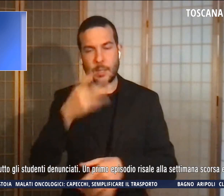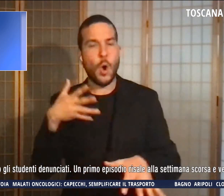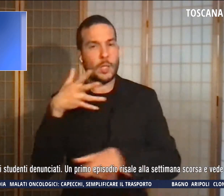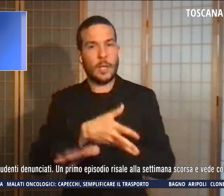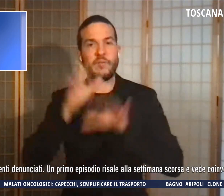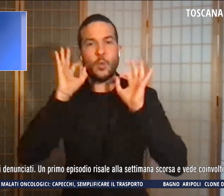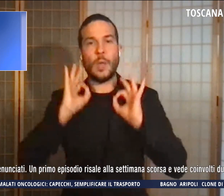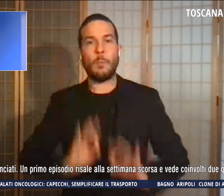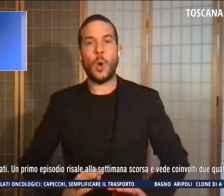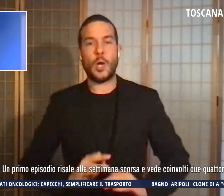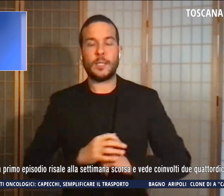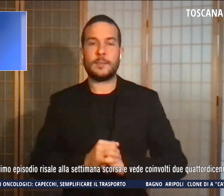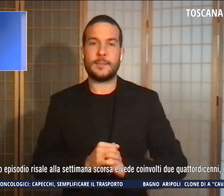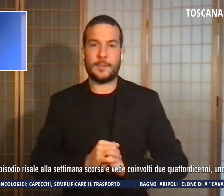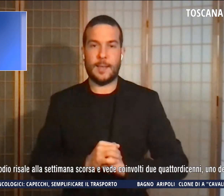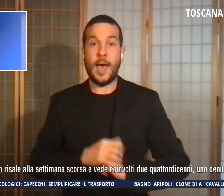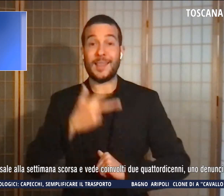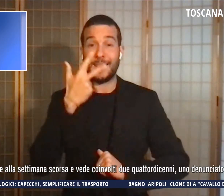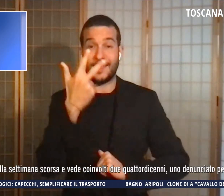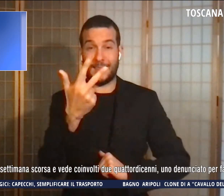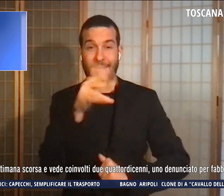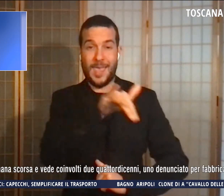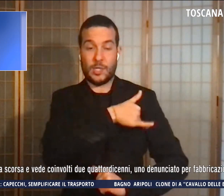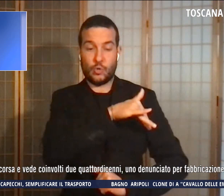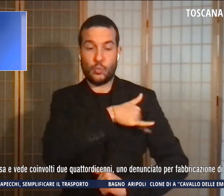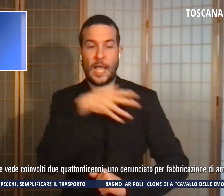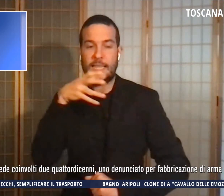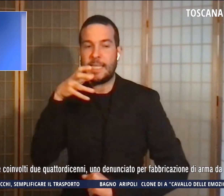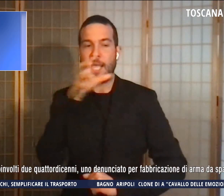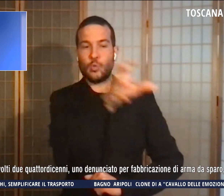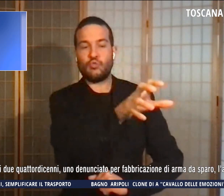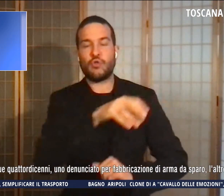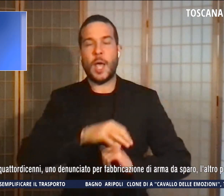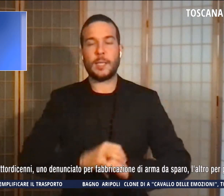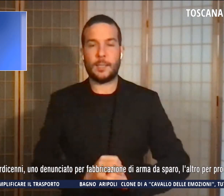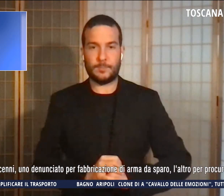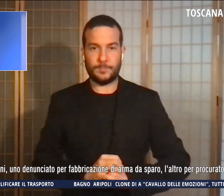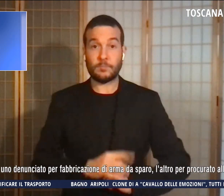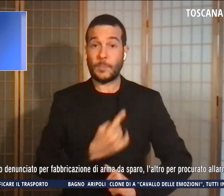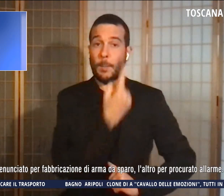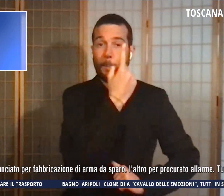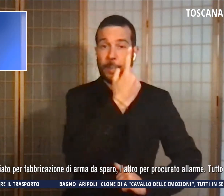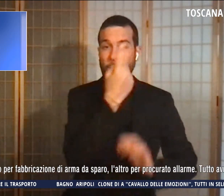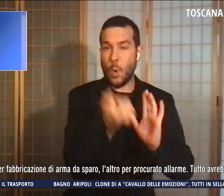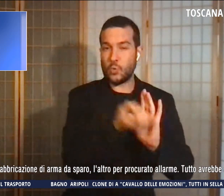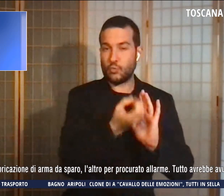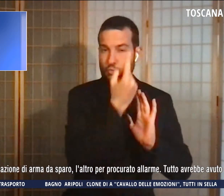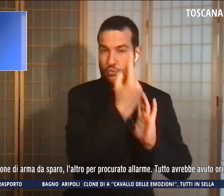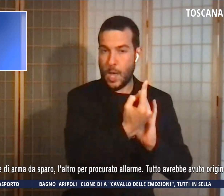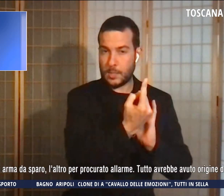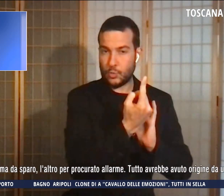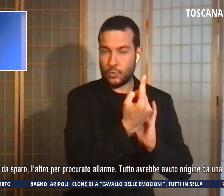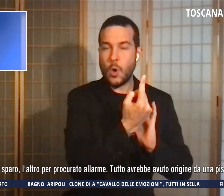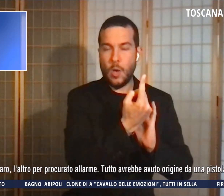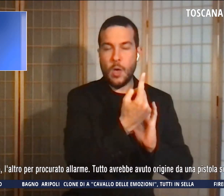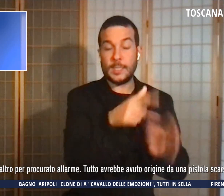tre in tutto gli studenti denunciati. Un primo episodio risale alla settimana scorsa